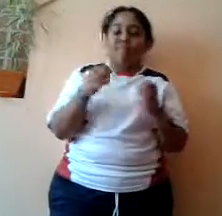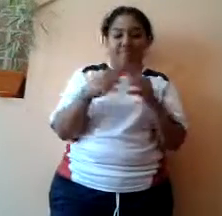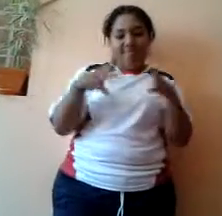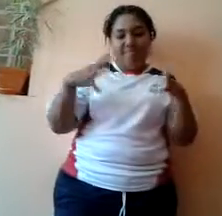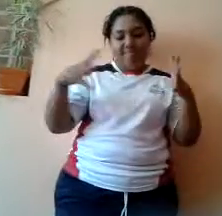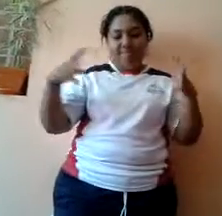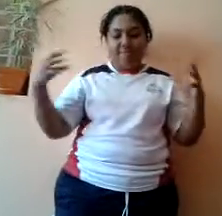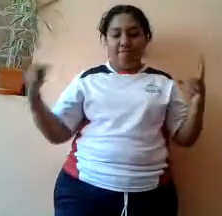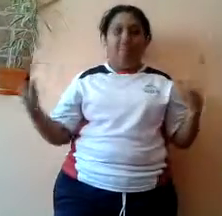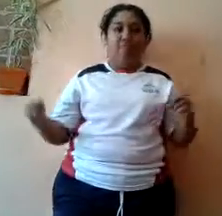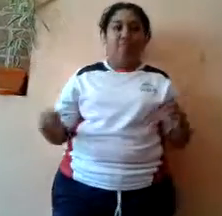ahora los los la pero las